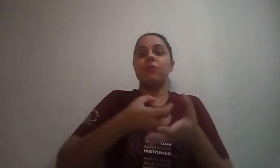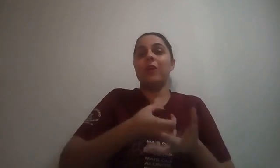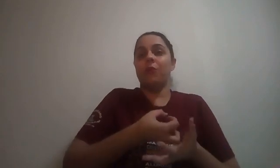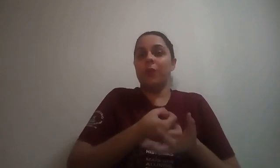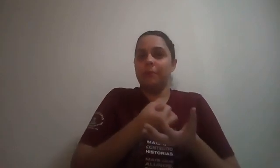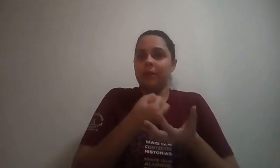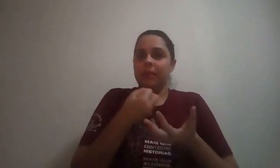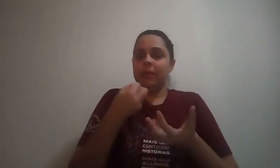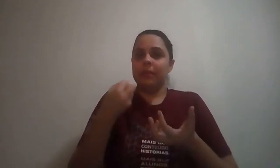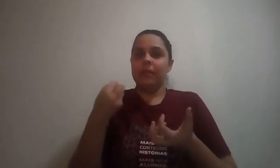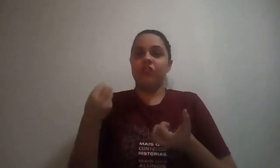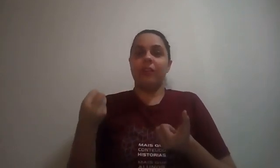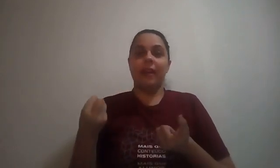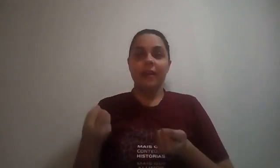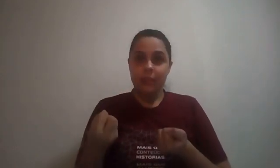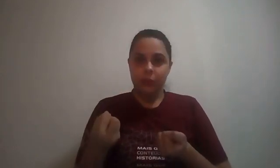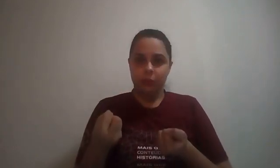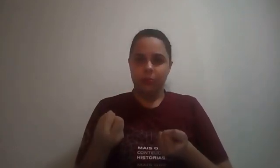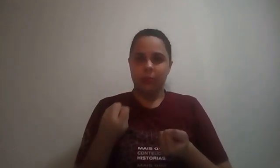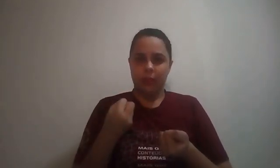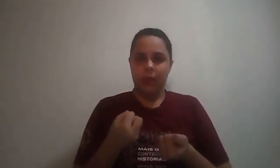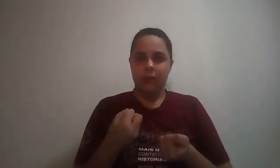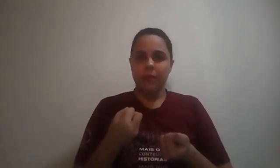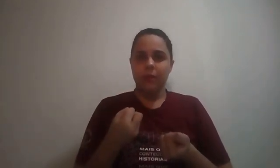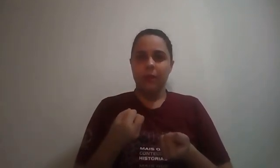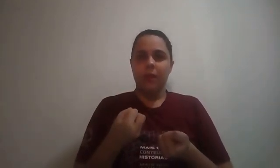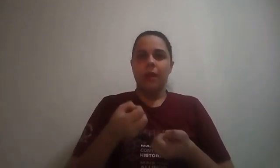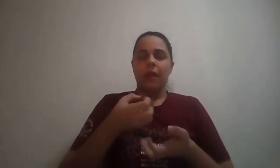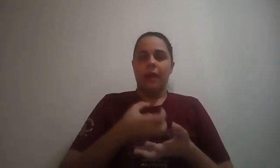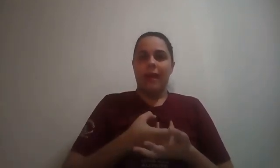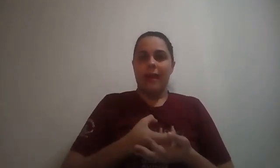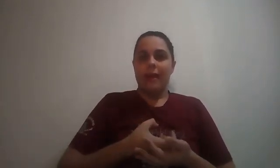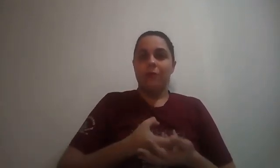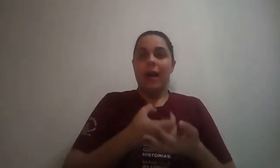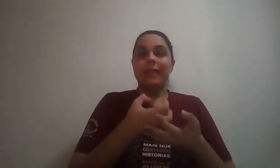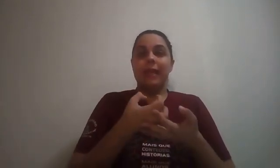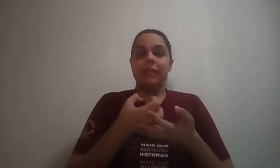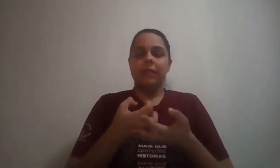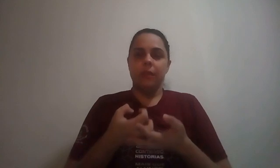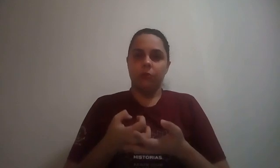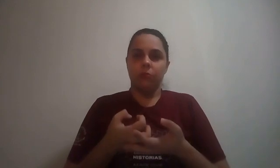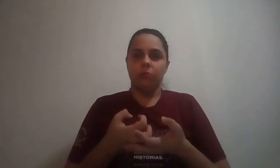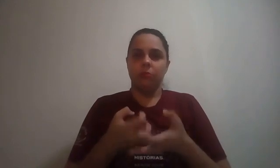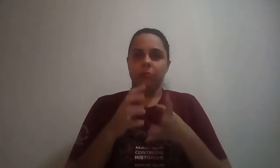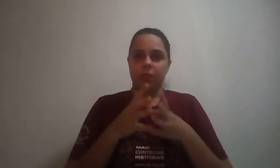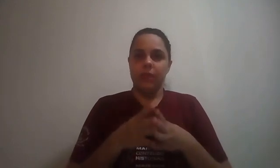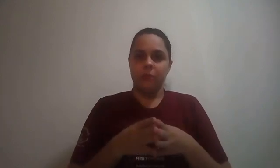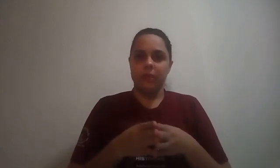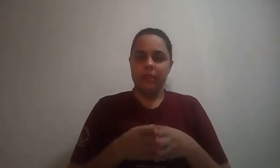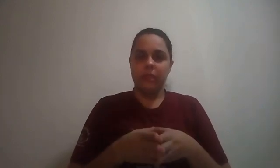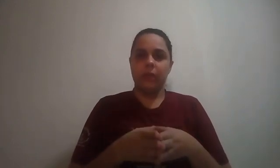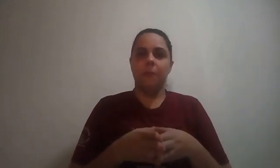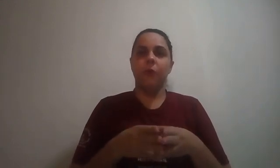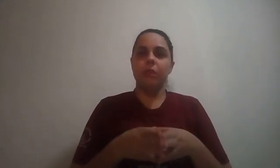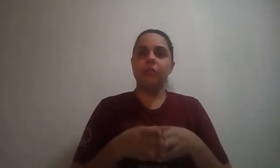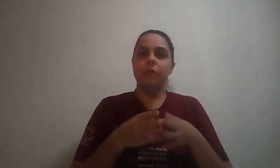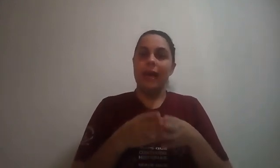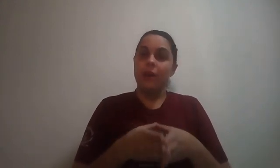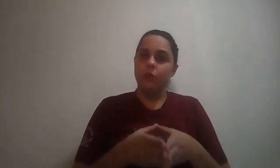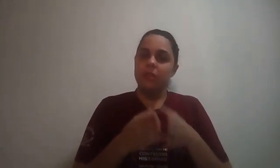com que o imã seja traído, entendem? É uma atração, digamos assim. Por isso que a agulha